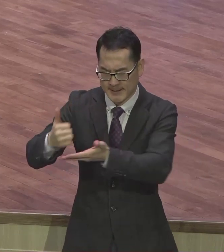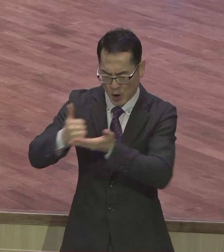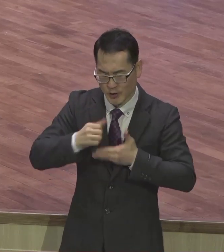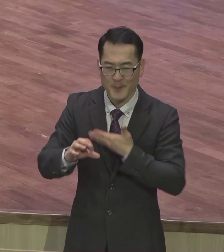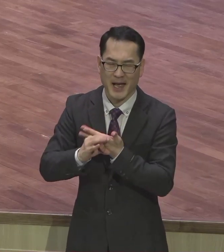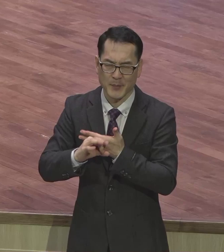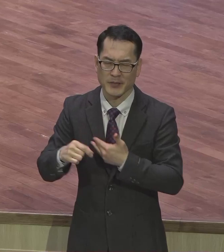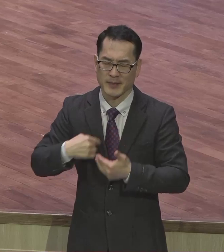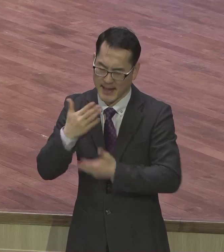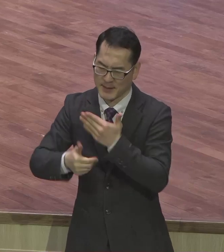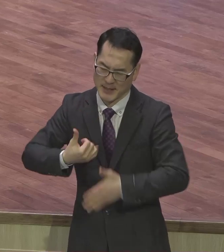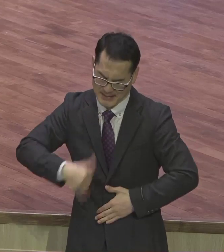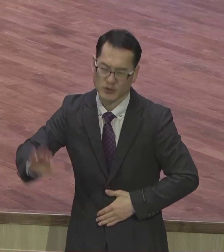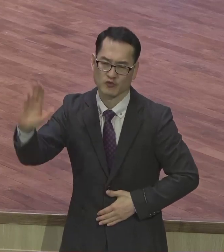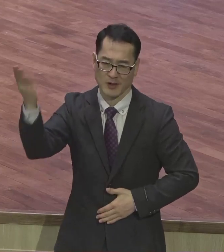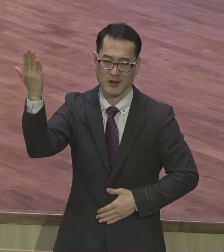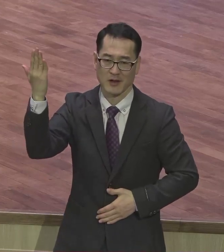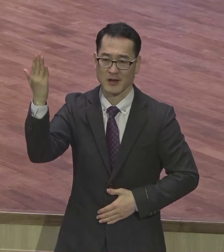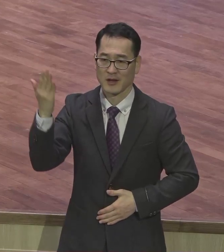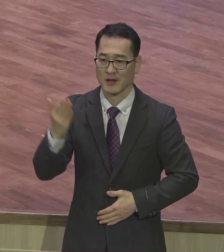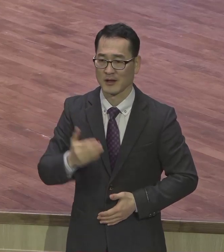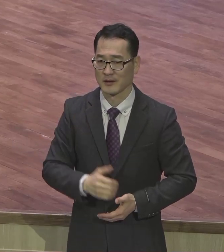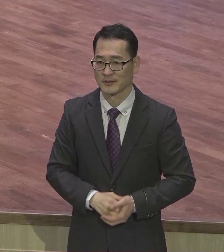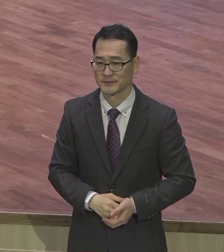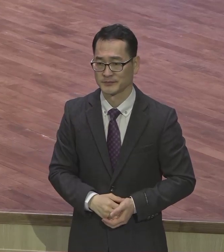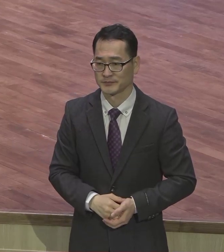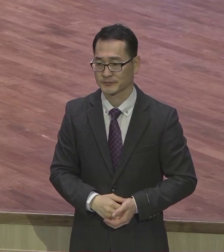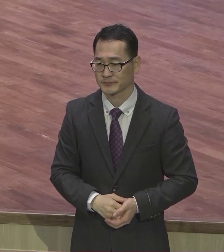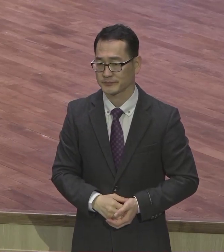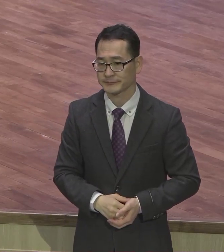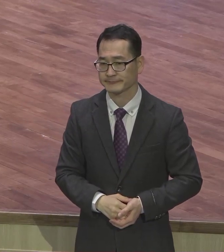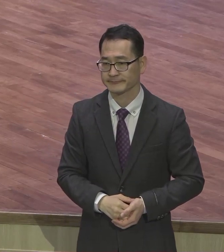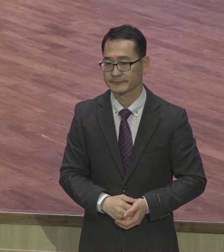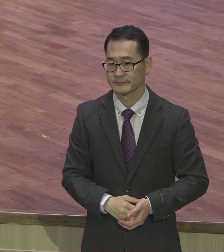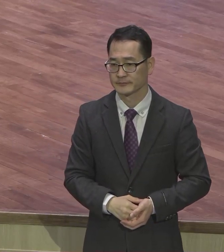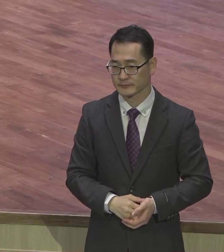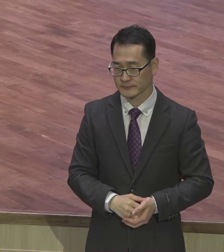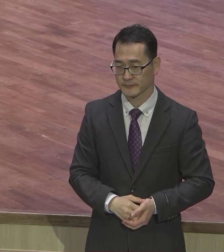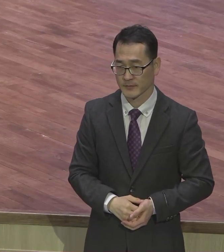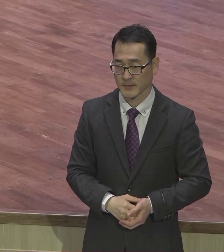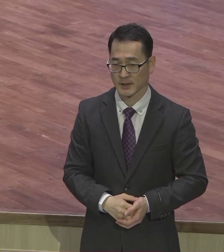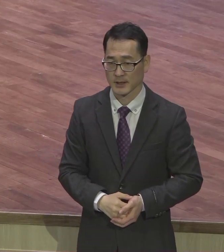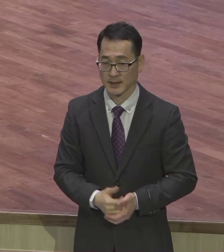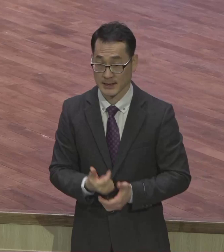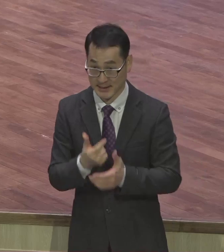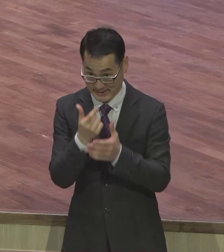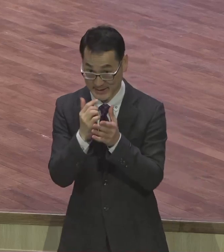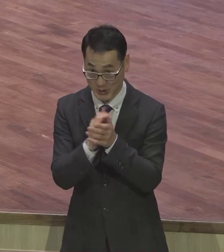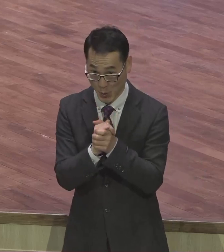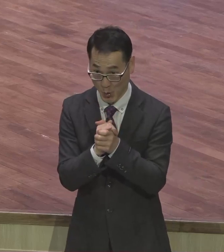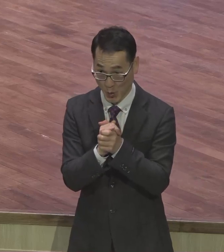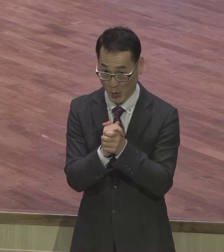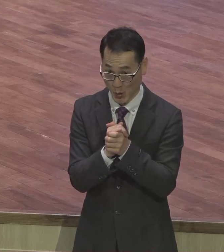그래서 제가 기도를 하겠는데 진심으로 창조주 하나님이 계시고